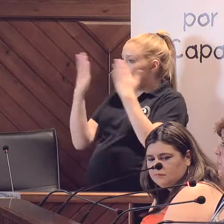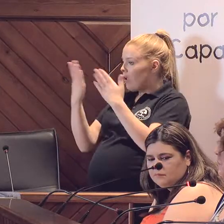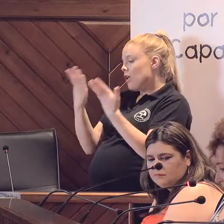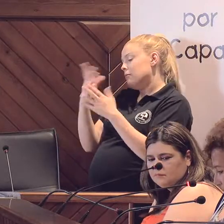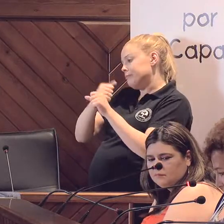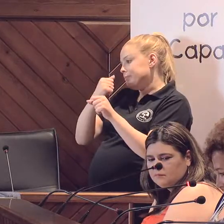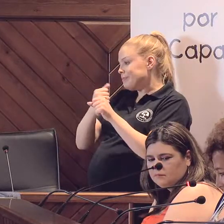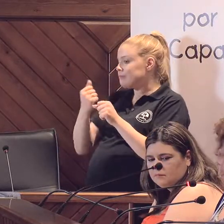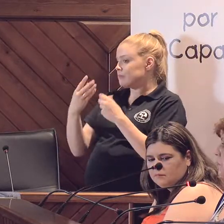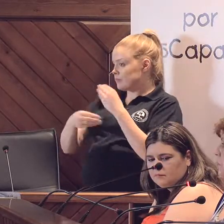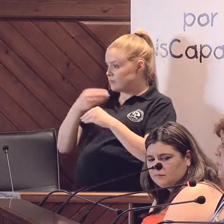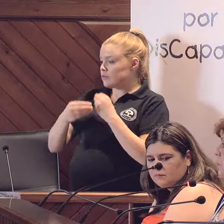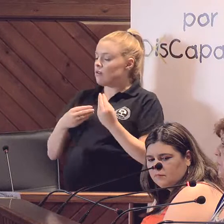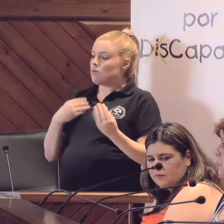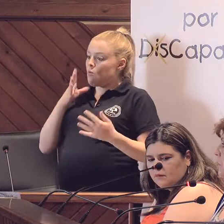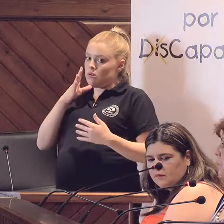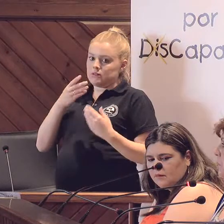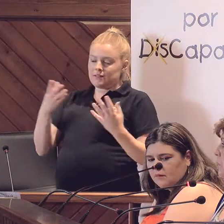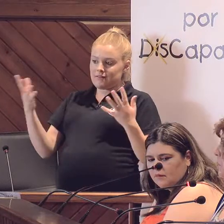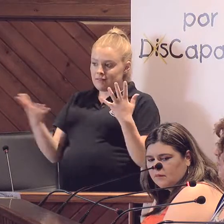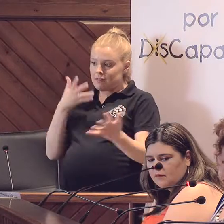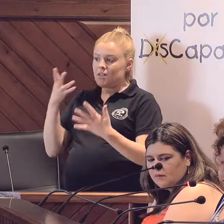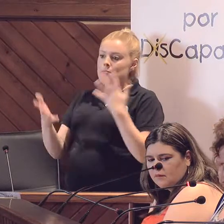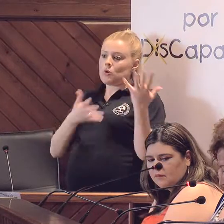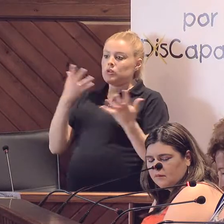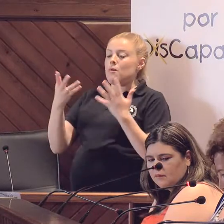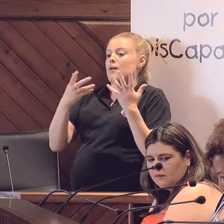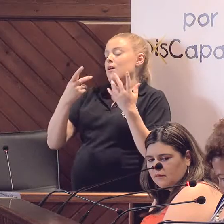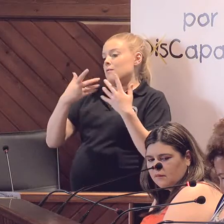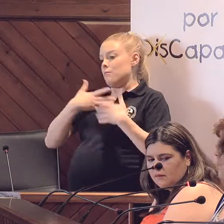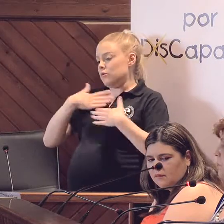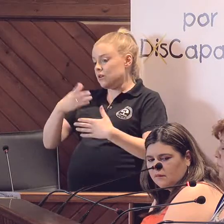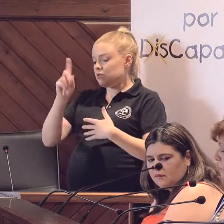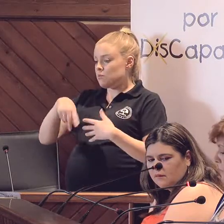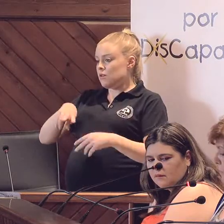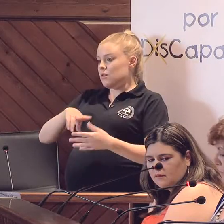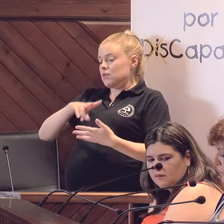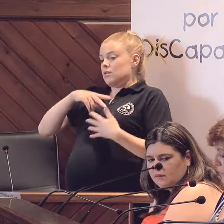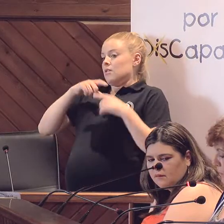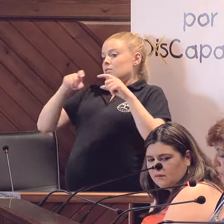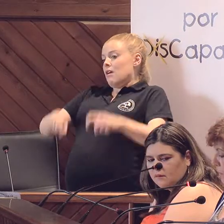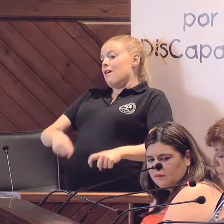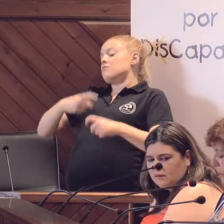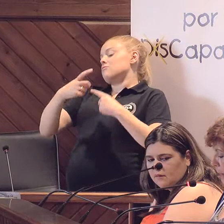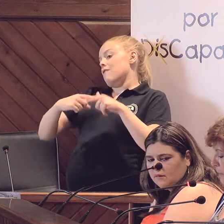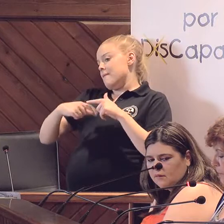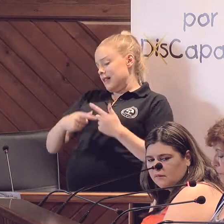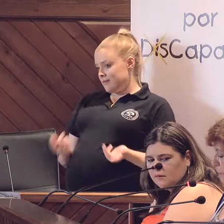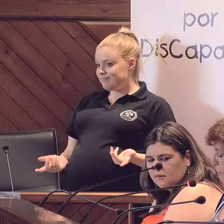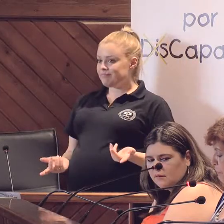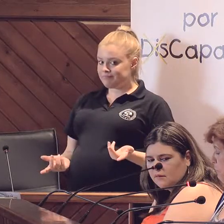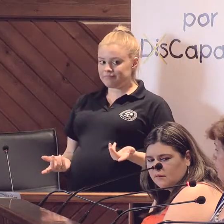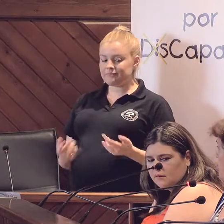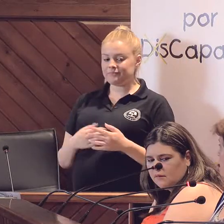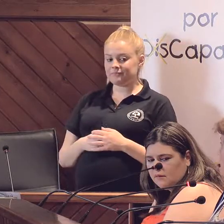personas. Potenciación, por supuesto, del voluntariado y del respiro familiar. Y, sobre todo, la